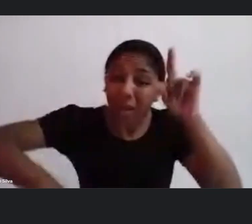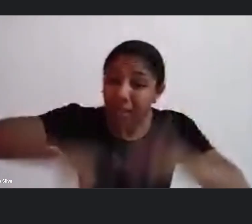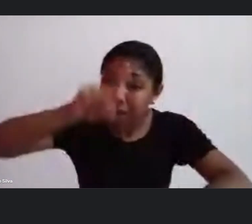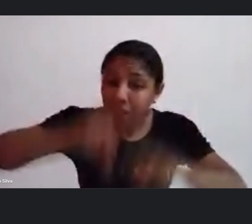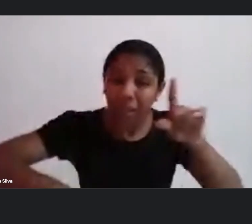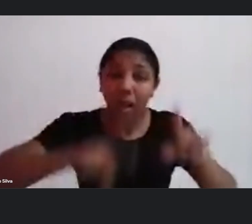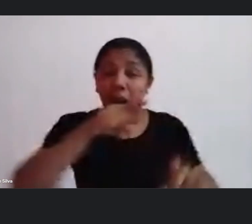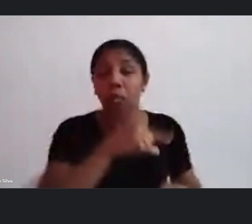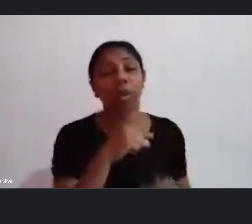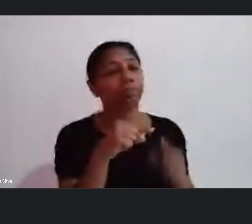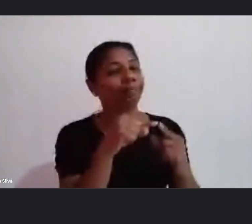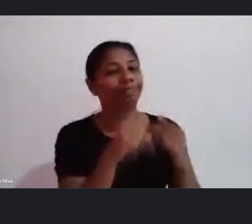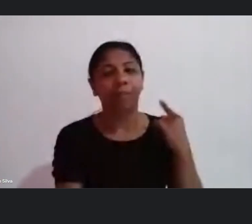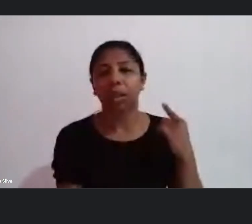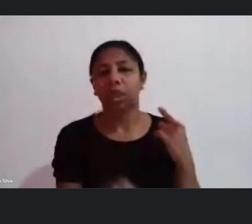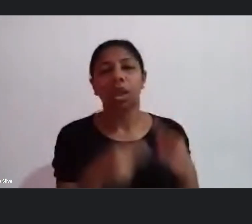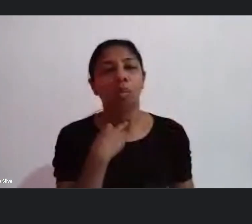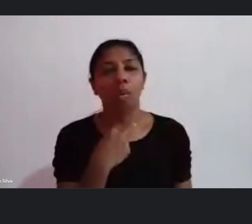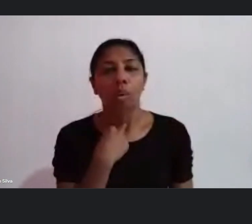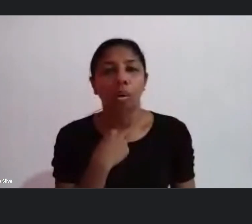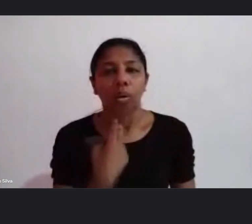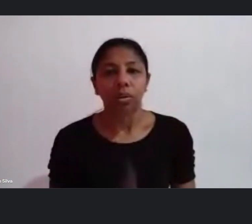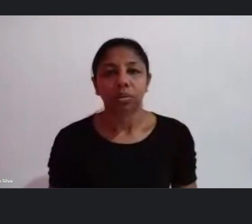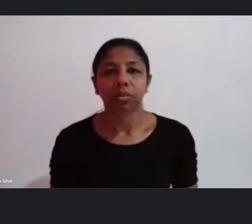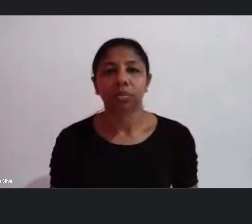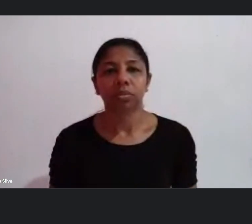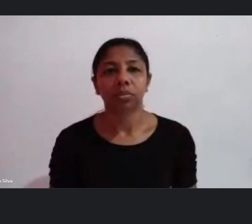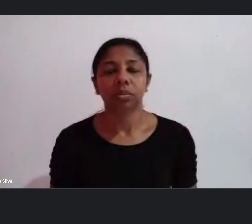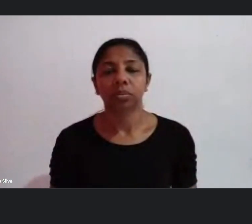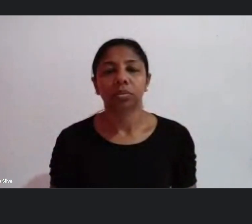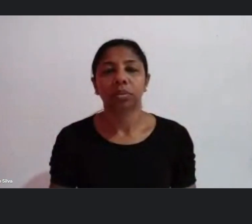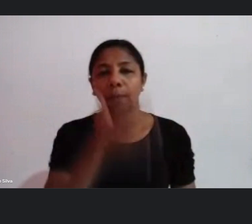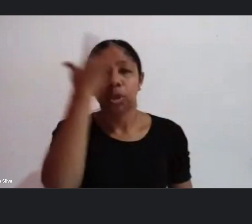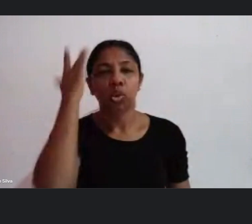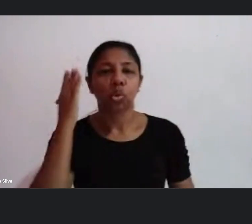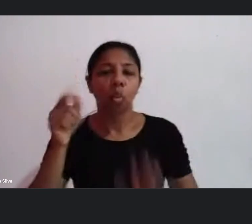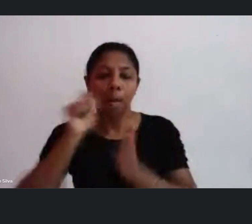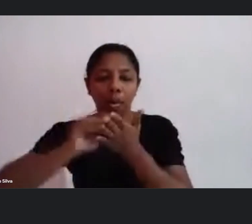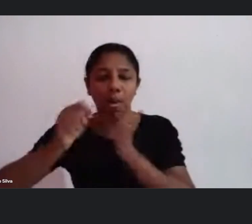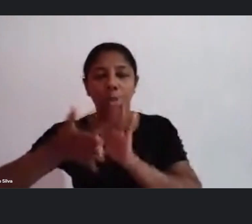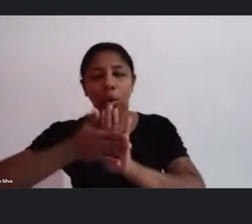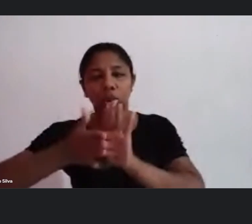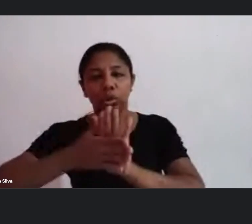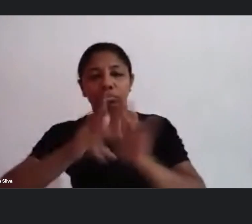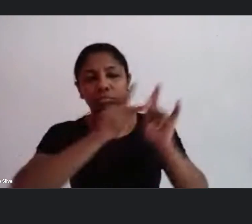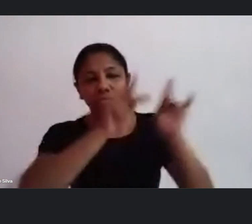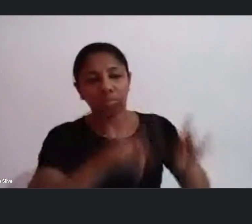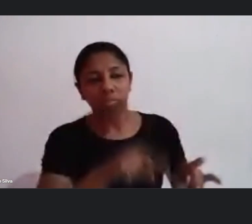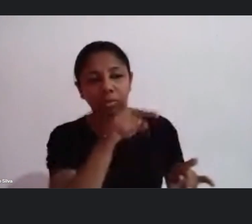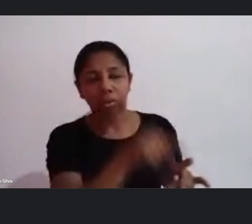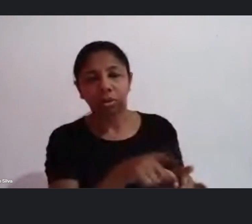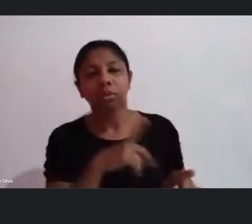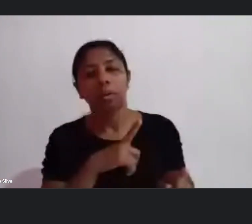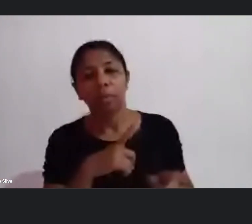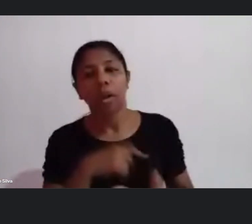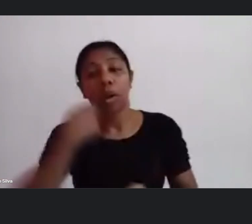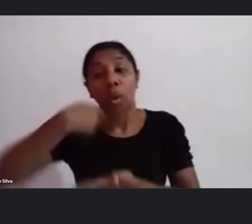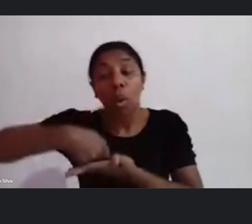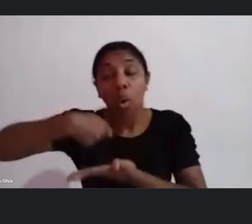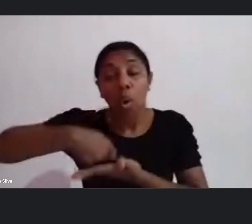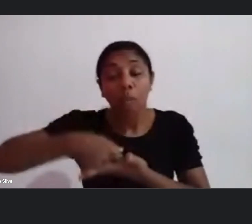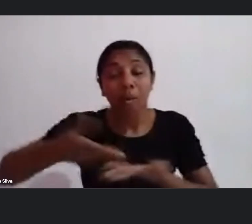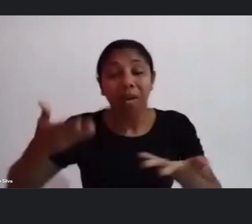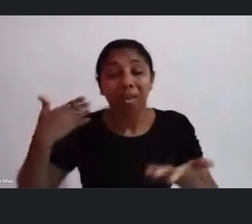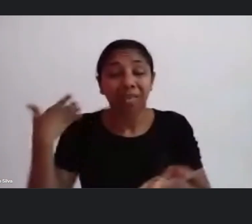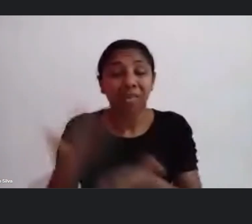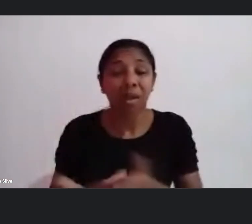vai poder adquirir e os próprios proponentes a gente está nesse diálogo comigo que está dando a resposta que o grupo cobra até hoje deles porque o grande